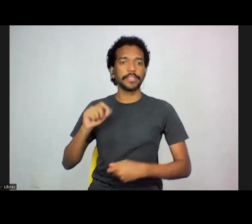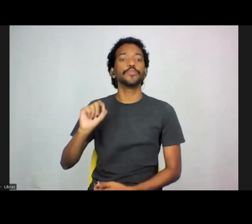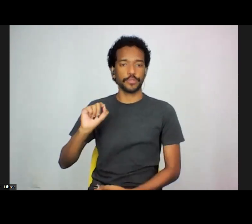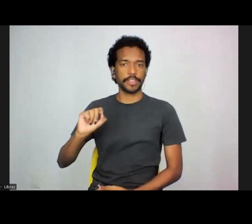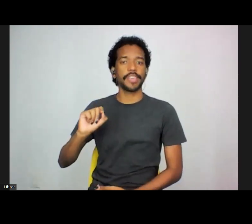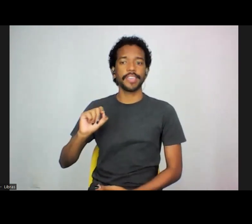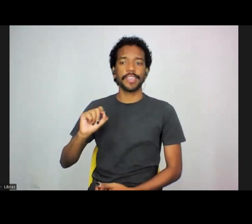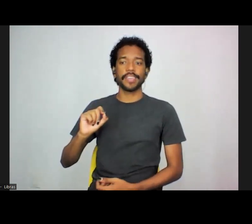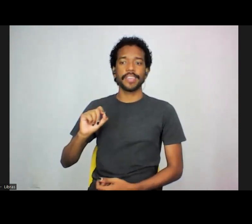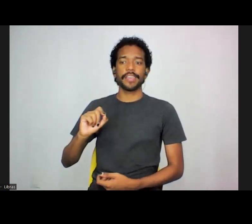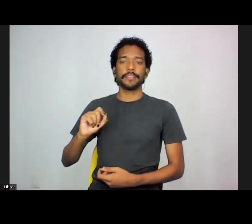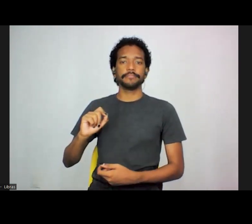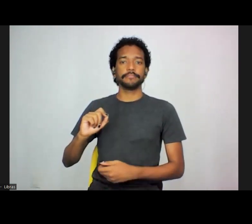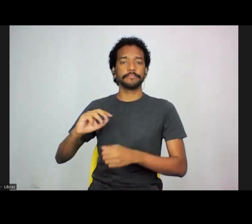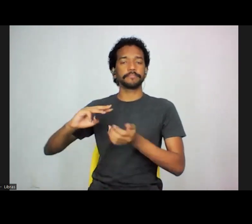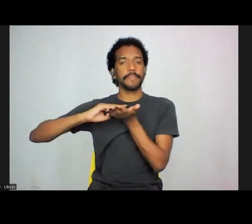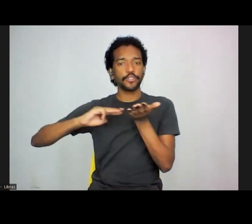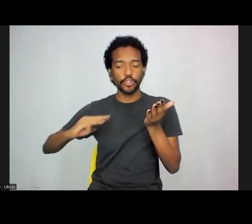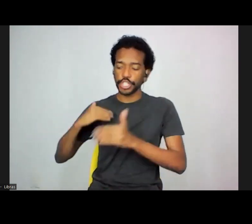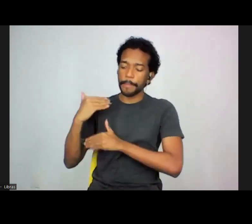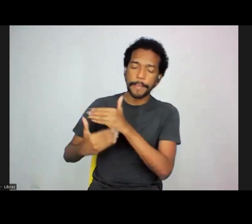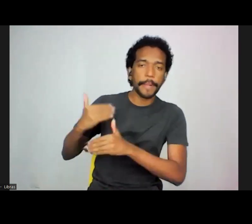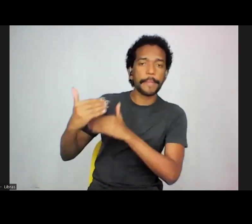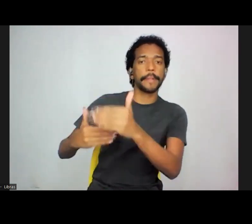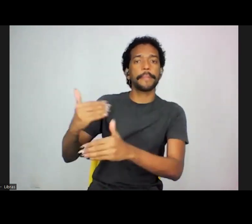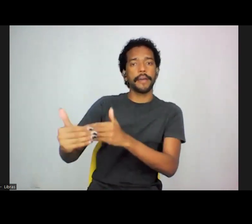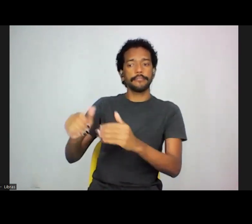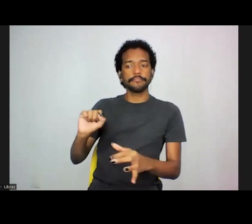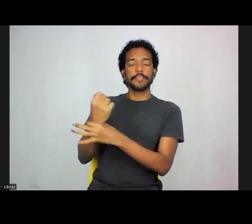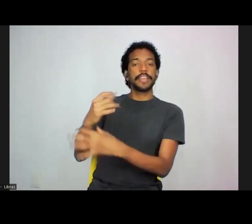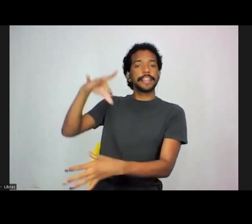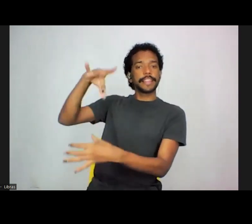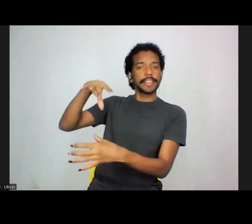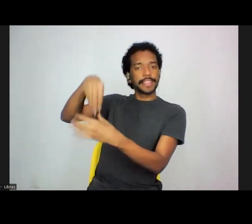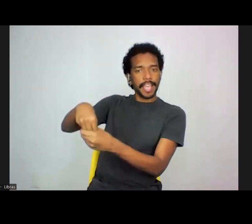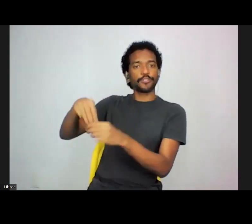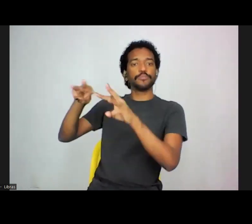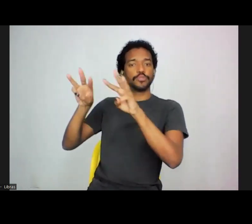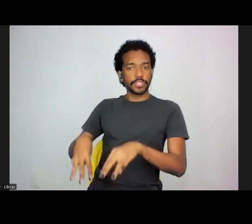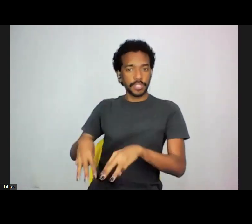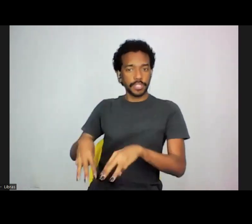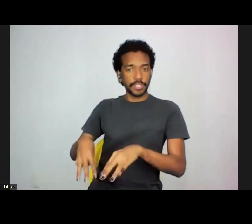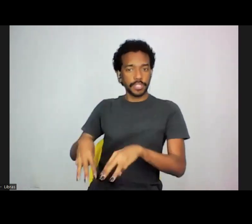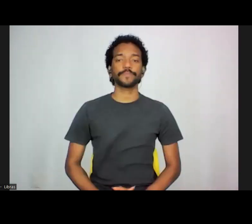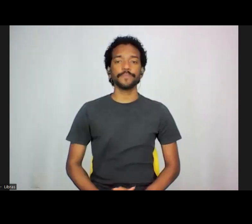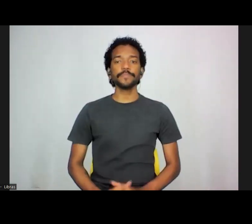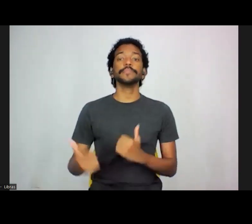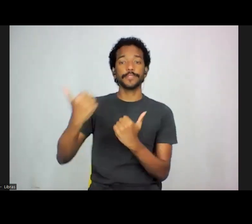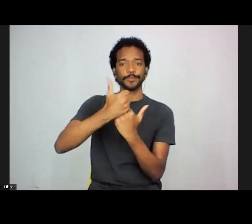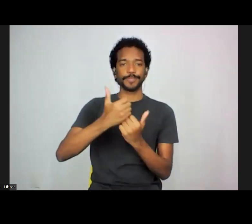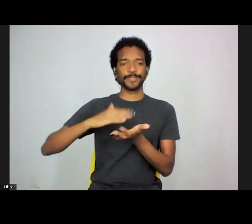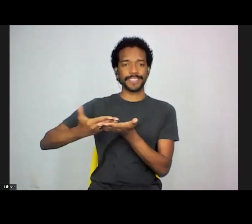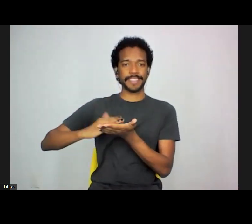metodologias que têm sido aplicadas a todo o processo de salvaguarda museológica. E como a ausência de representação e